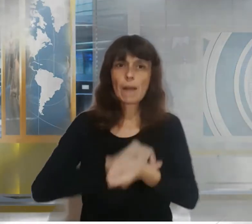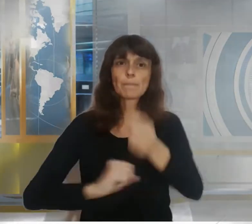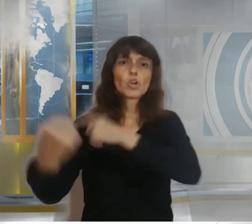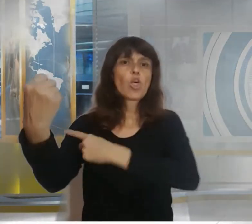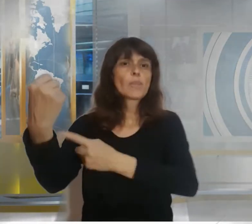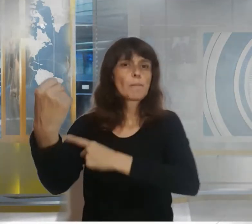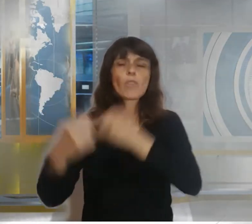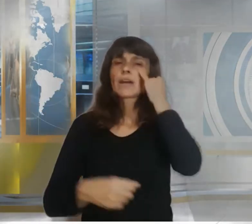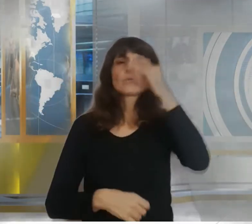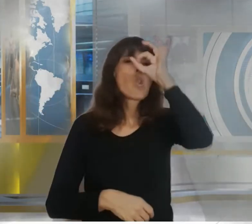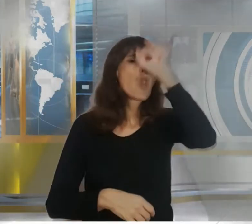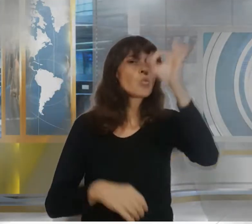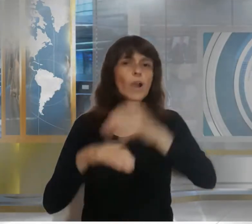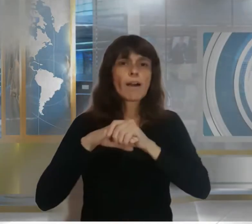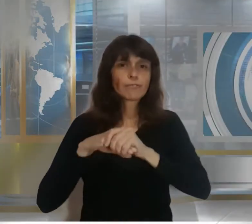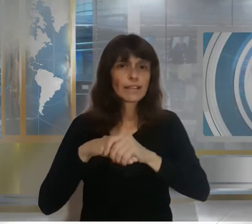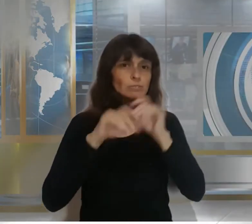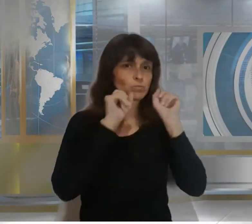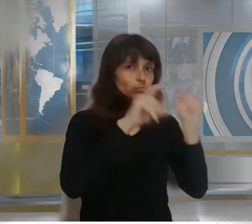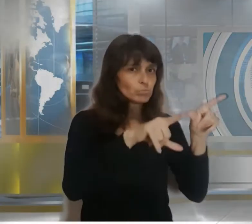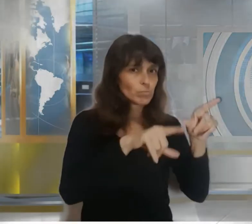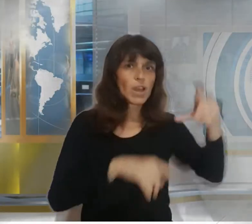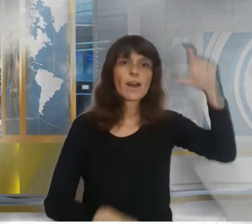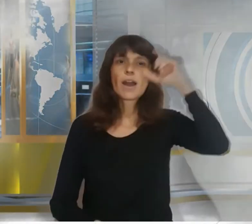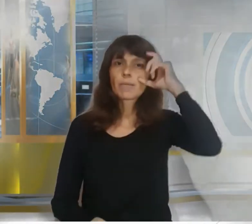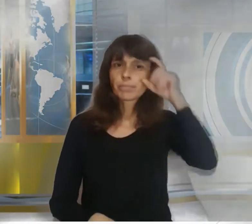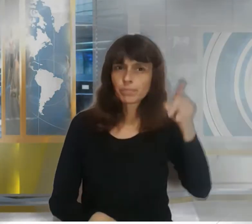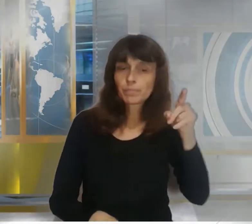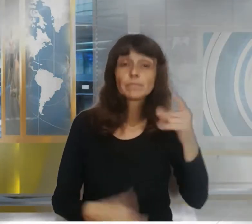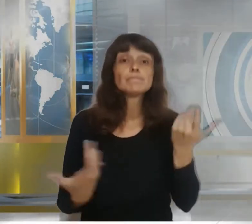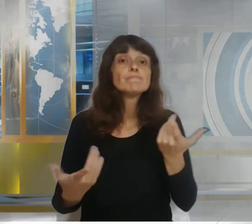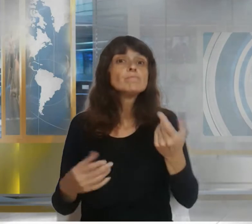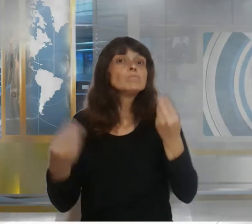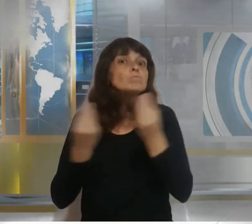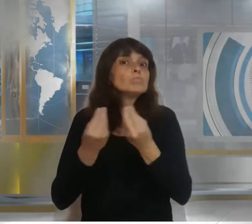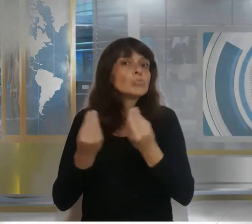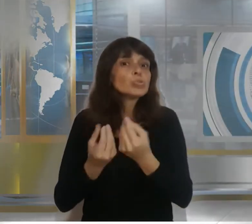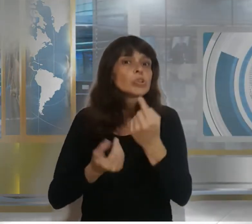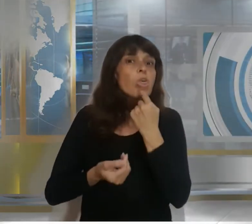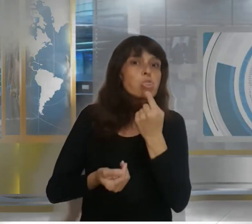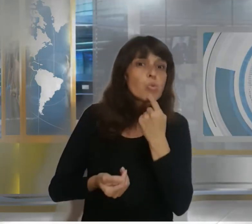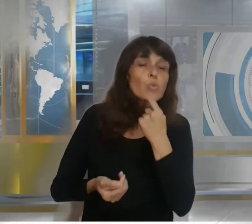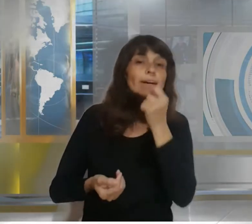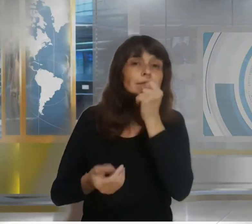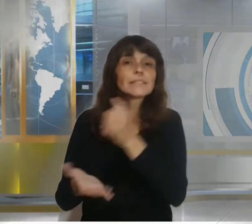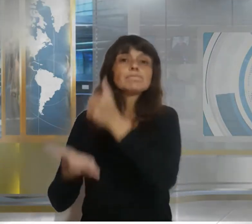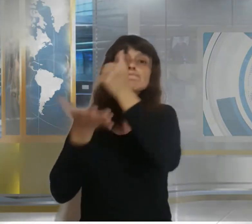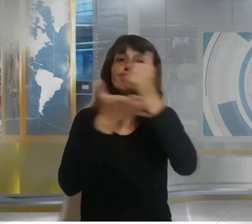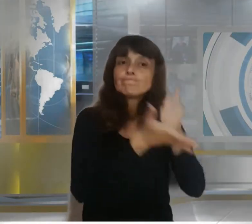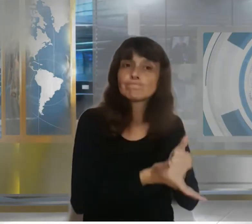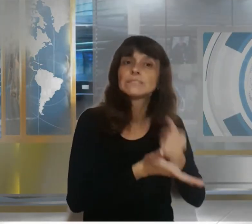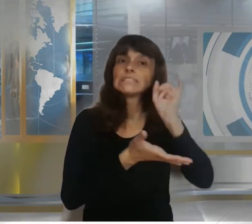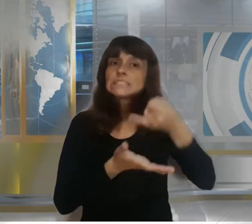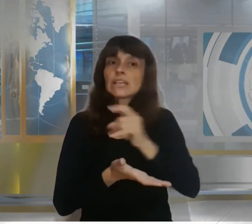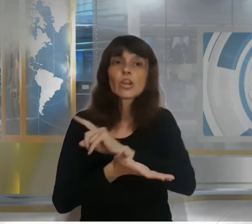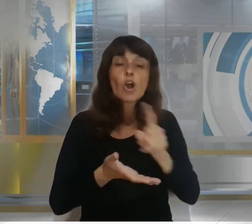se generó mucha expectativa sobre si cumpliría con el rito de dejar un mensaje para su sucesor Biden